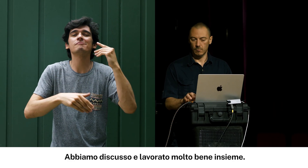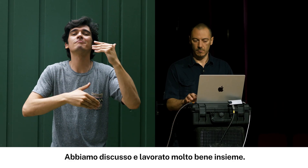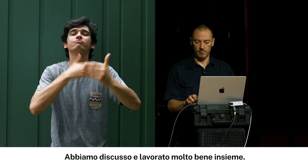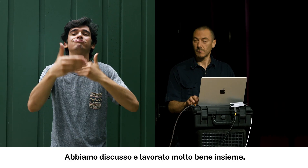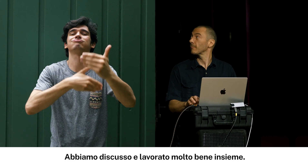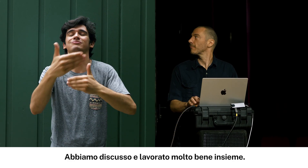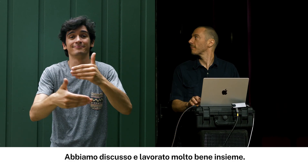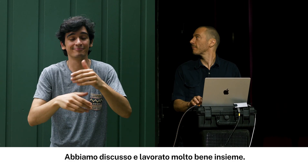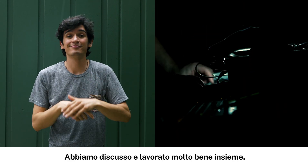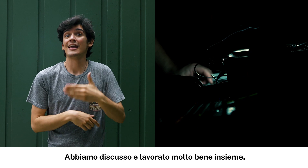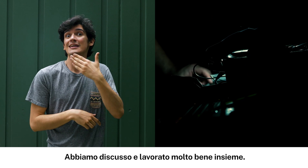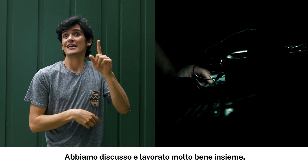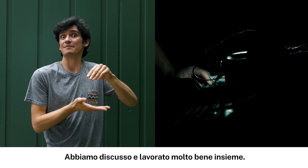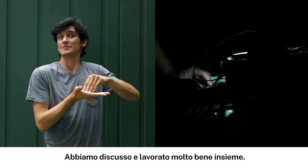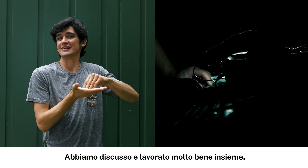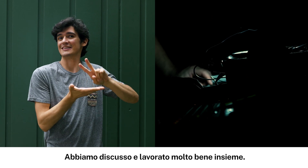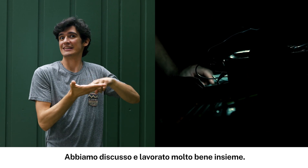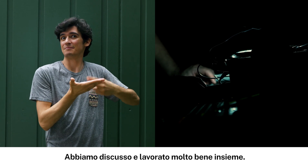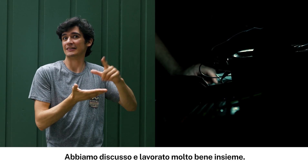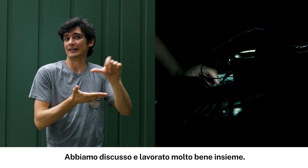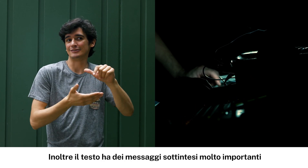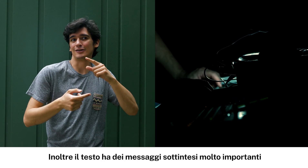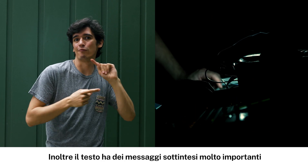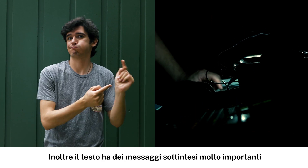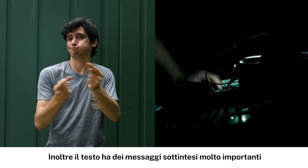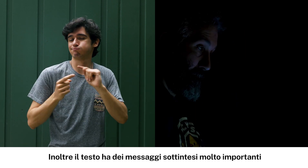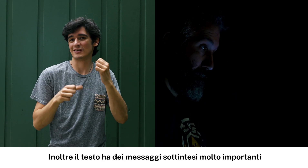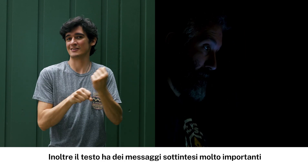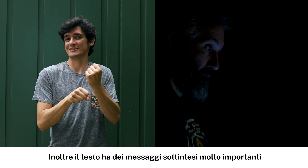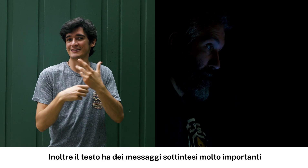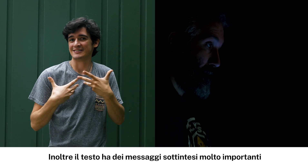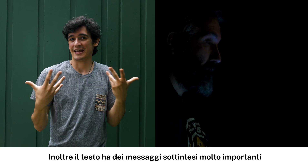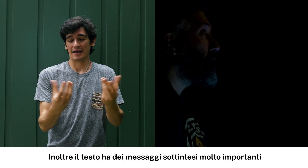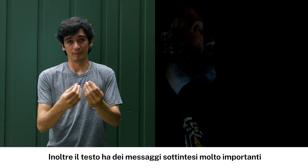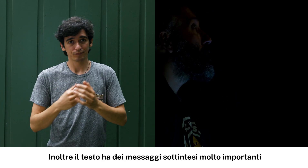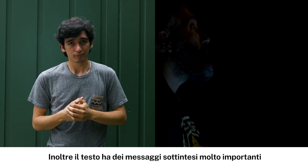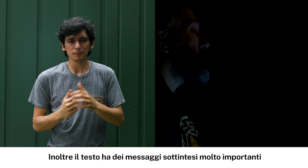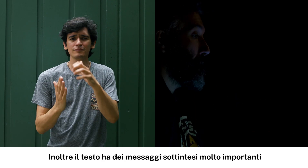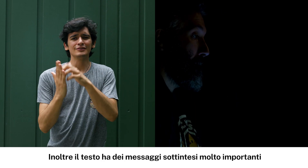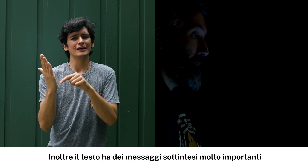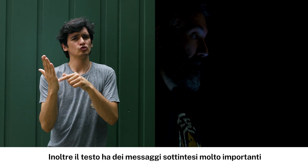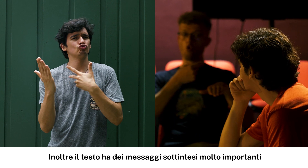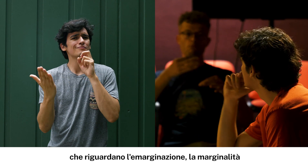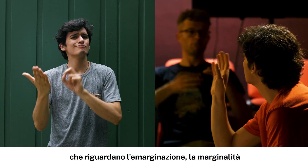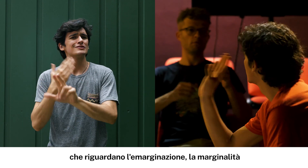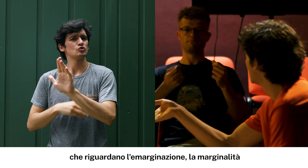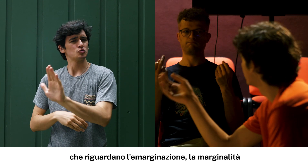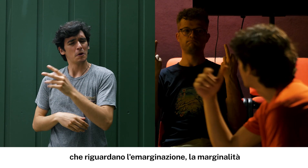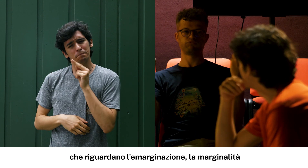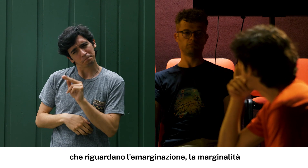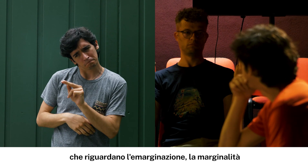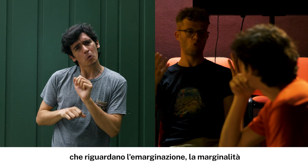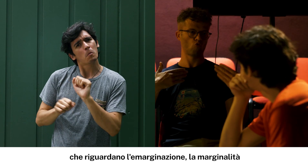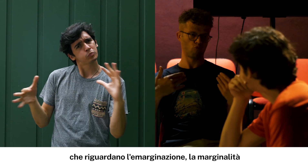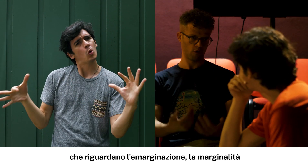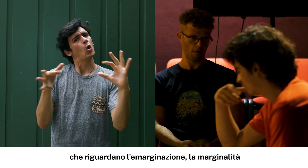Lì abbiamo discusso, abbiamo comunque lavorato molto bene insieme. Inoltre il testo ha dei messaggi sottesi molto importanti che riguardano